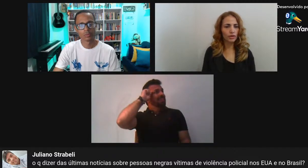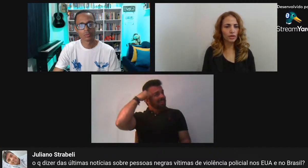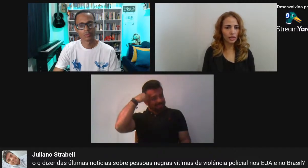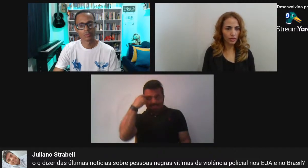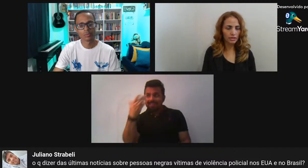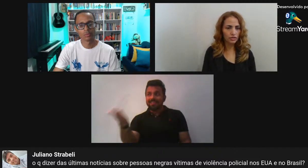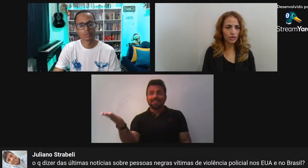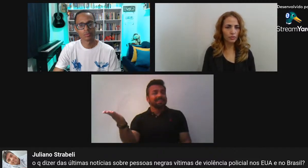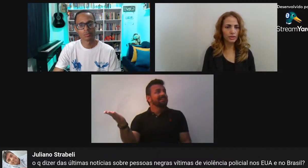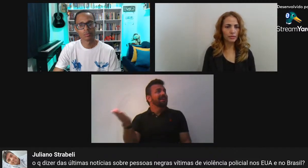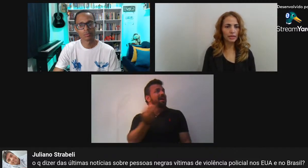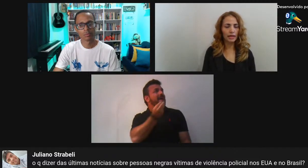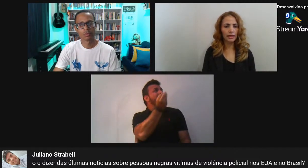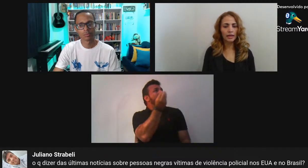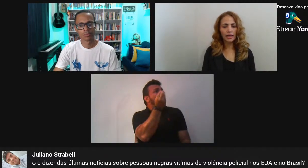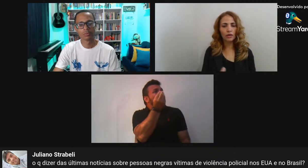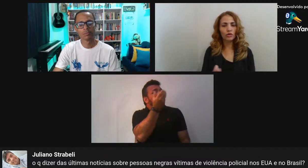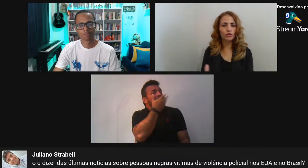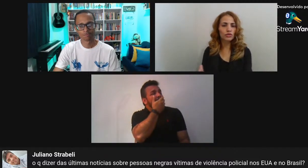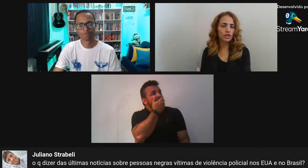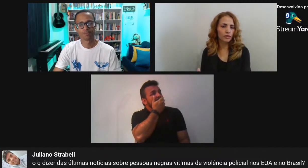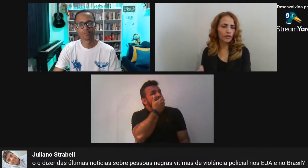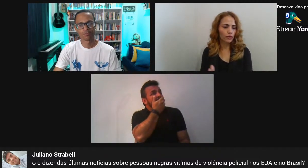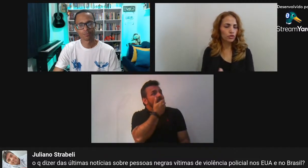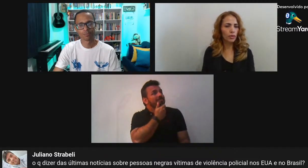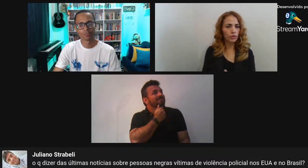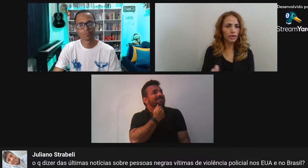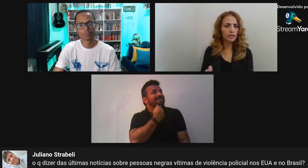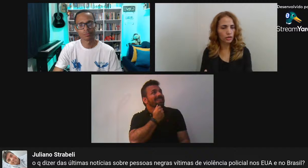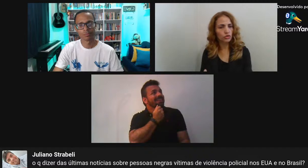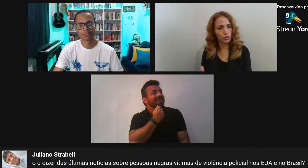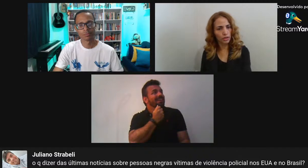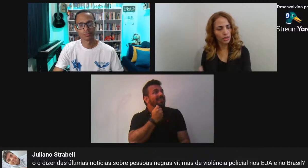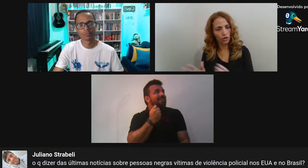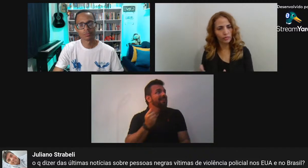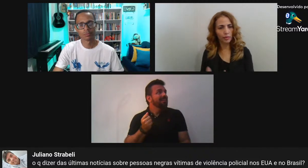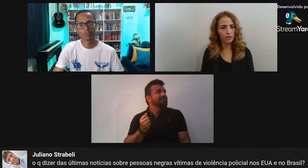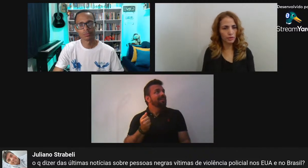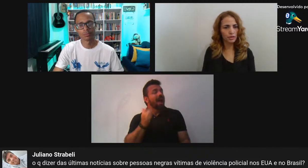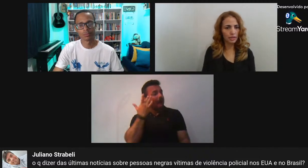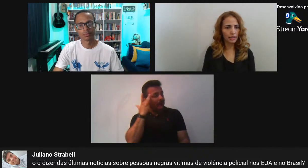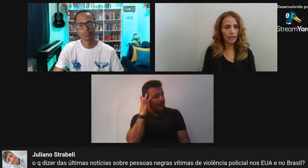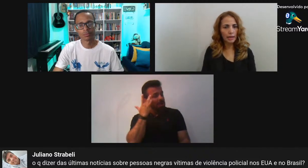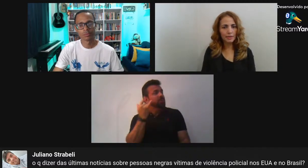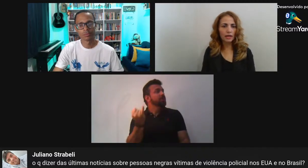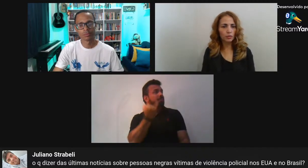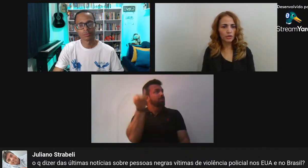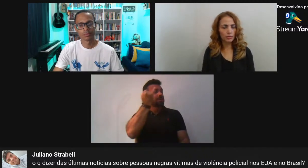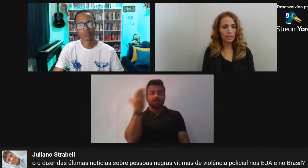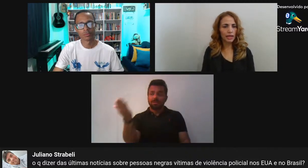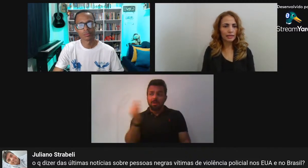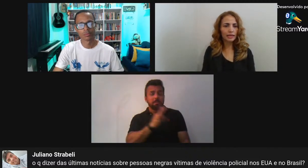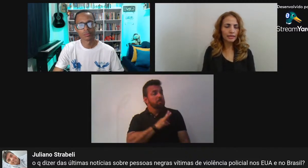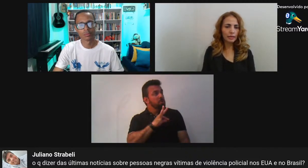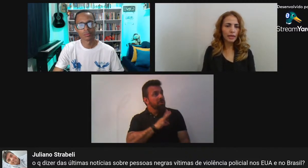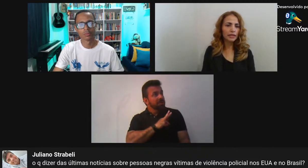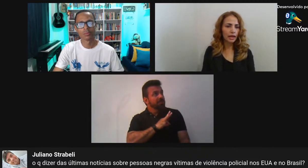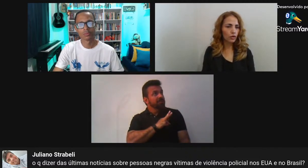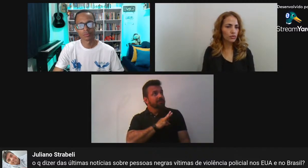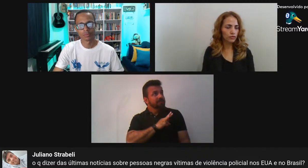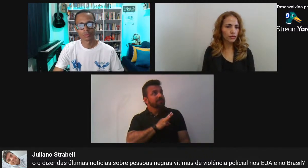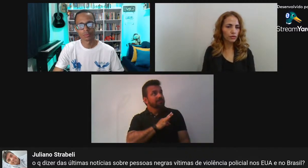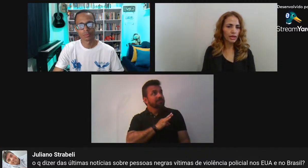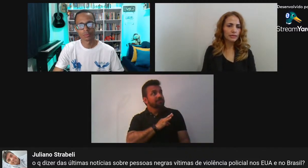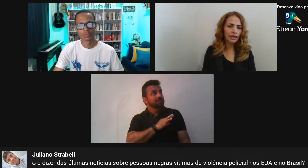outra questão Que eu acho Que não deveria existir A polícia militar Não que eu não seja A favor de uma polícia Que nos proteja Obviamente precisa ter Mas ela não pode ser militar Ela tem que saber